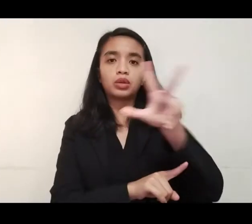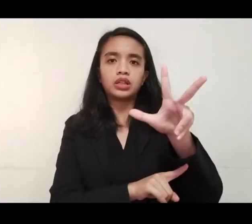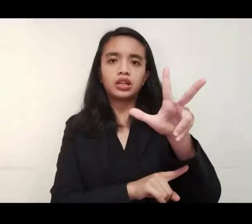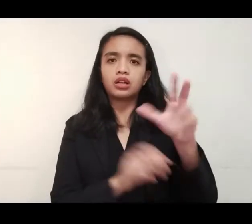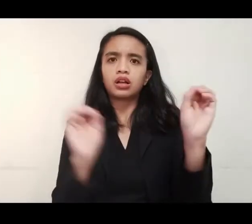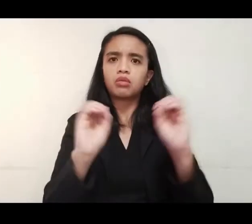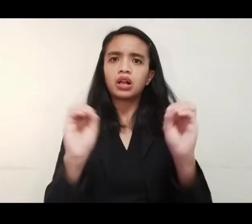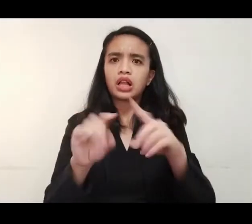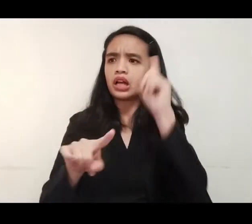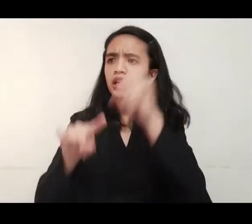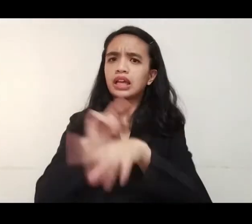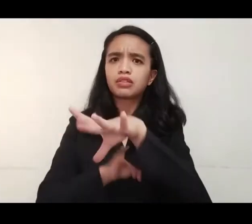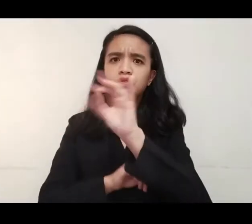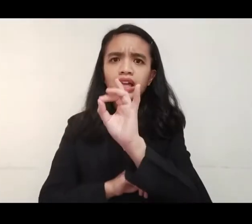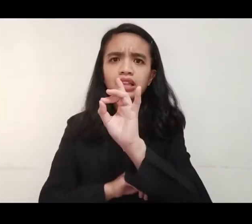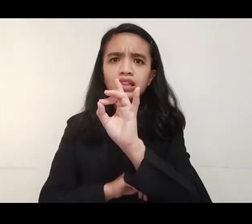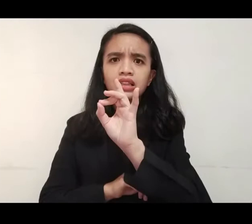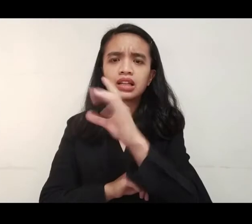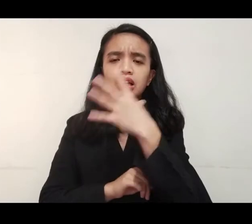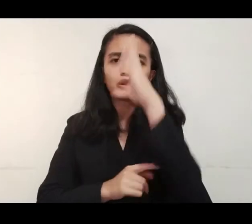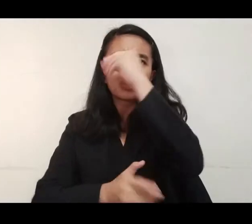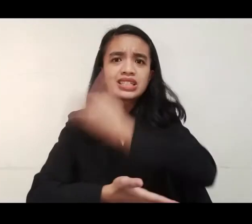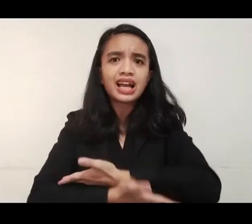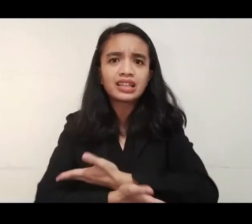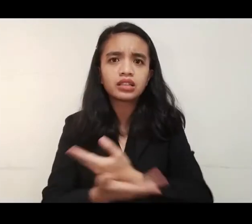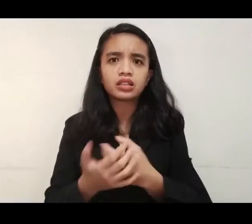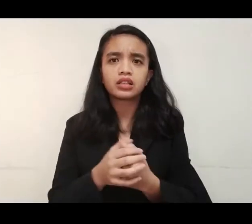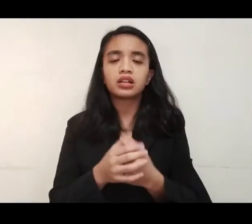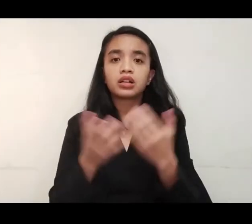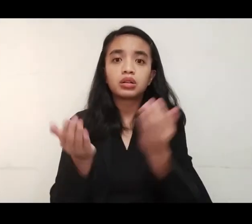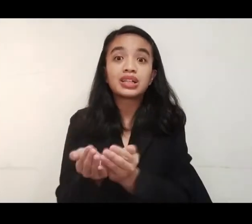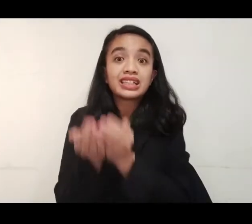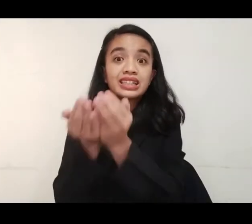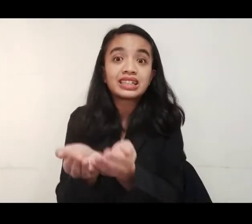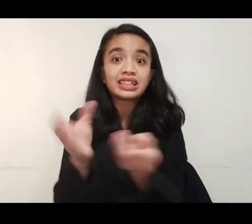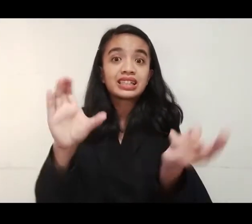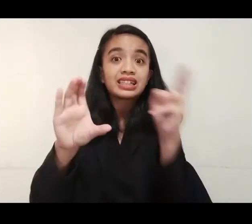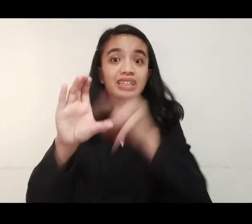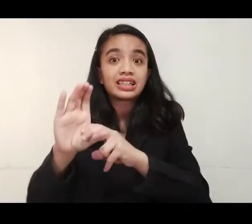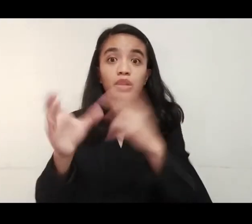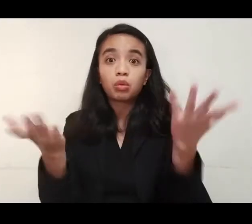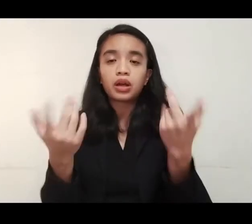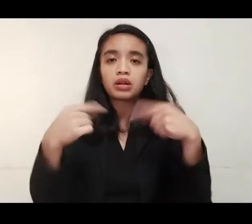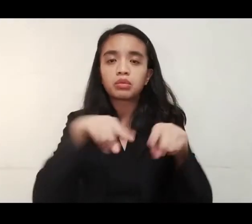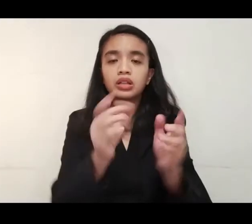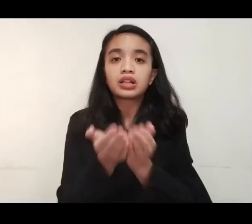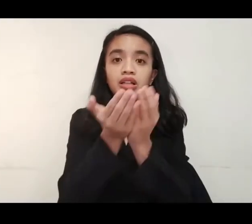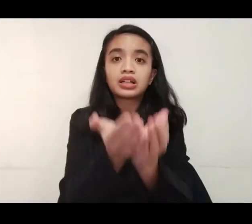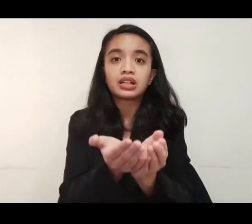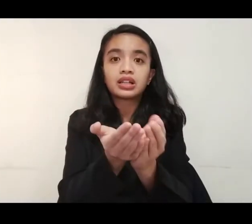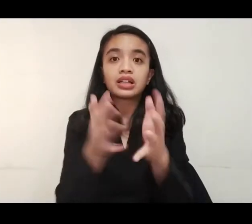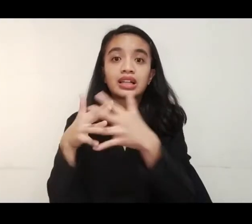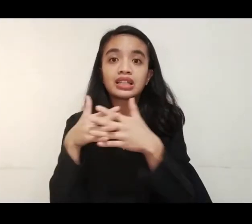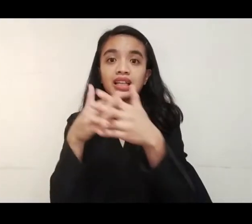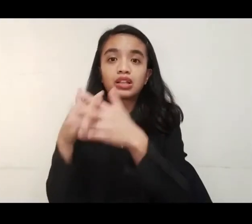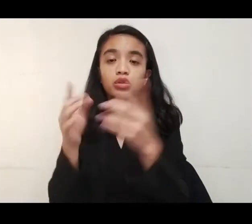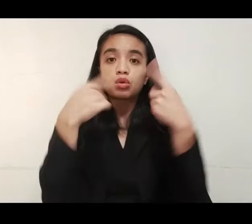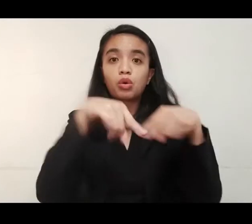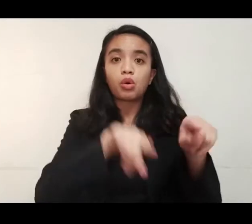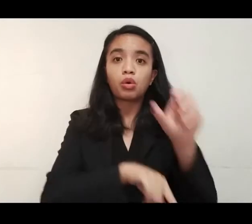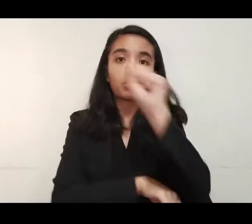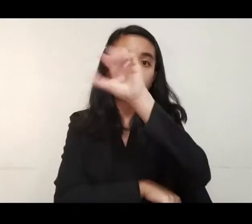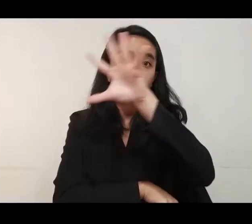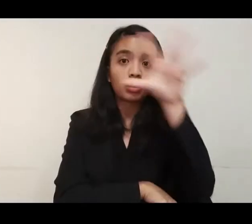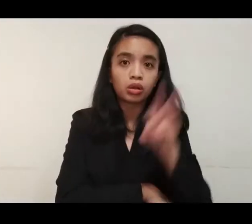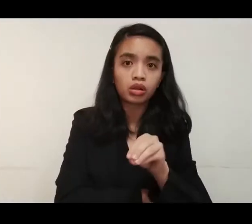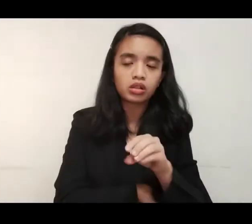23 nang mawala ang 23-anyos na anak na si Cristito na lula ng barkong dyalong spirit na biyaheng Texas patungong South